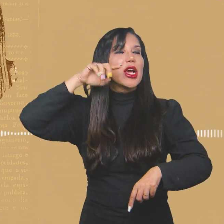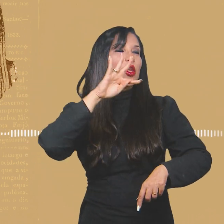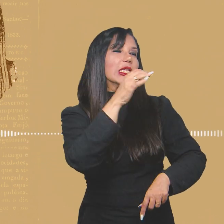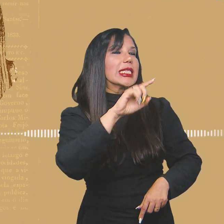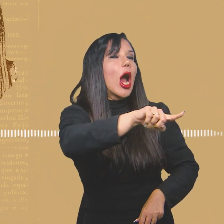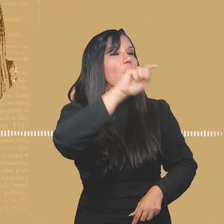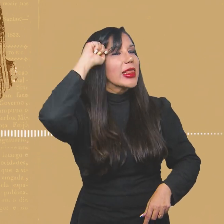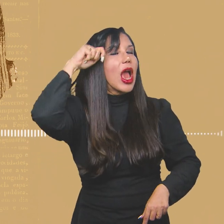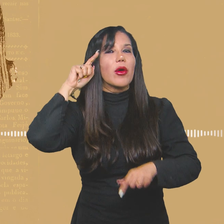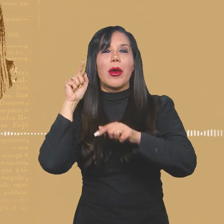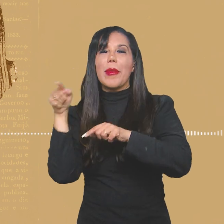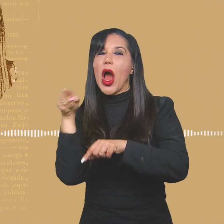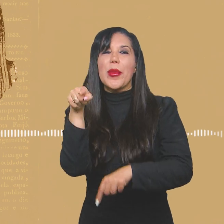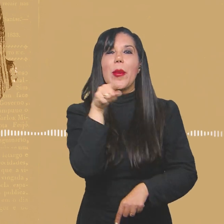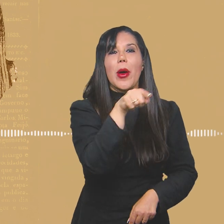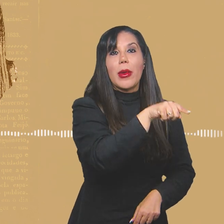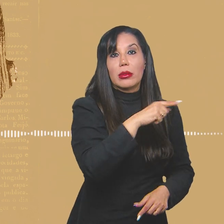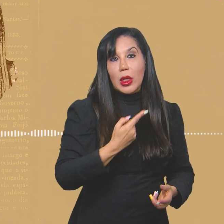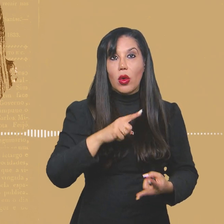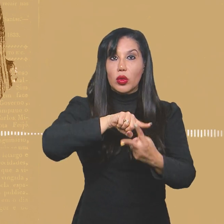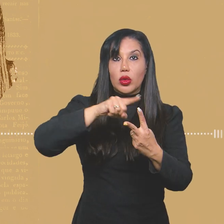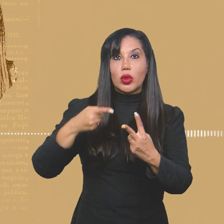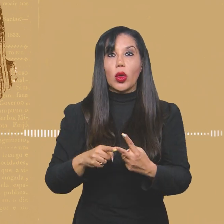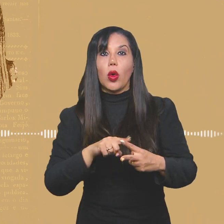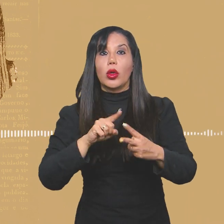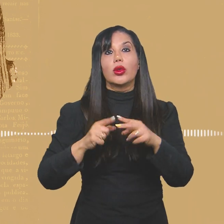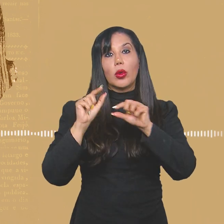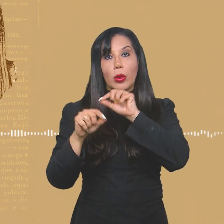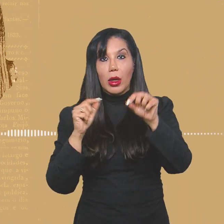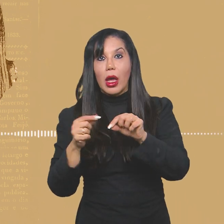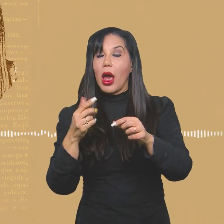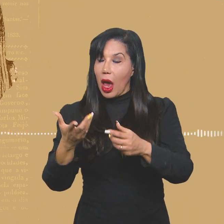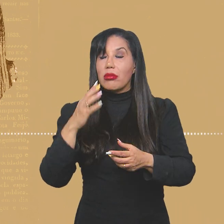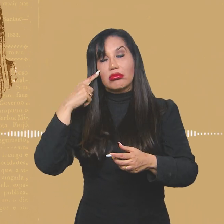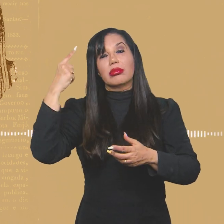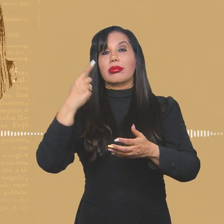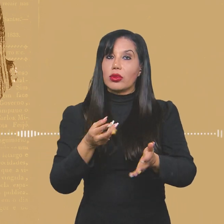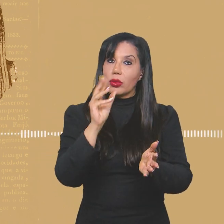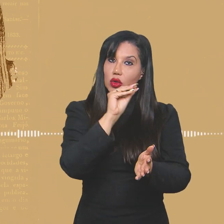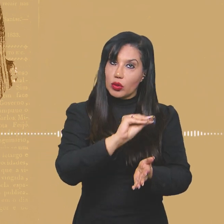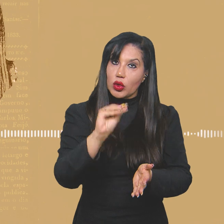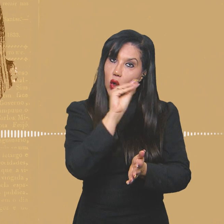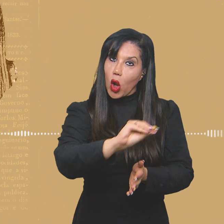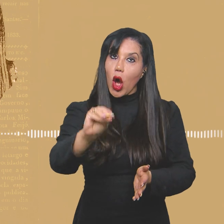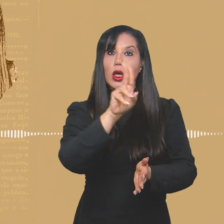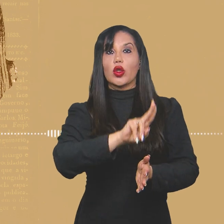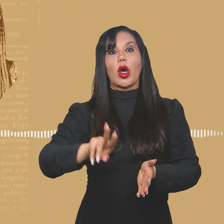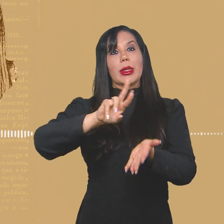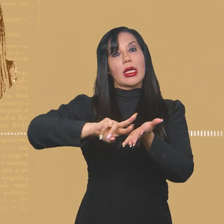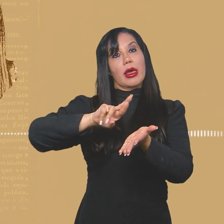Então, esses dois aspectos pesaram na contribuição do nome da revista Tição.